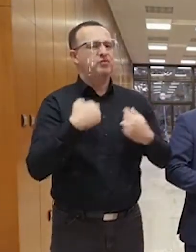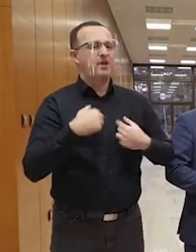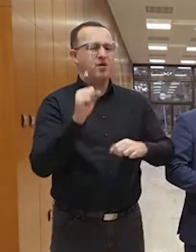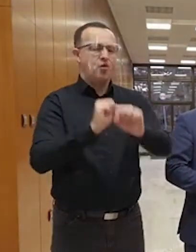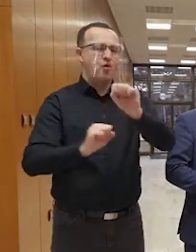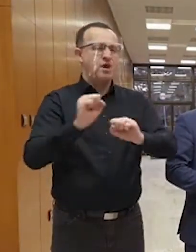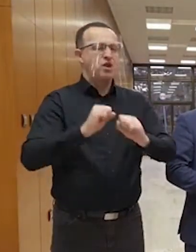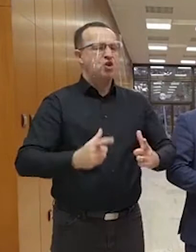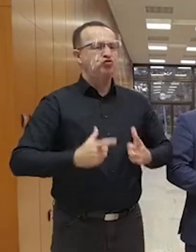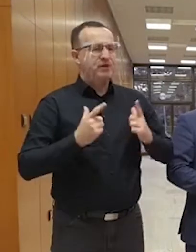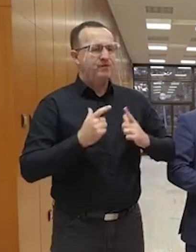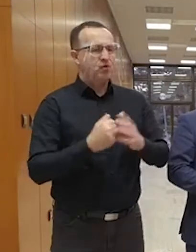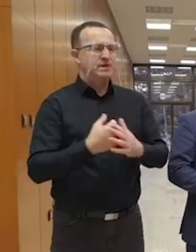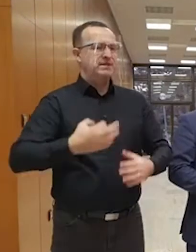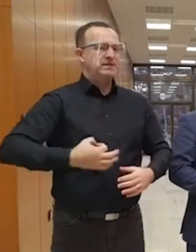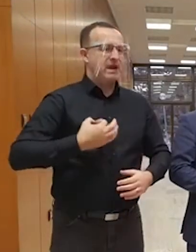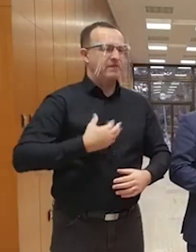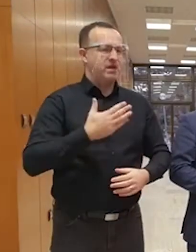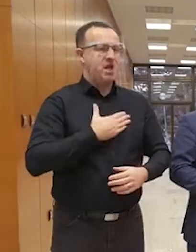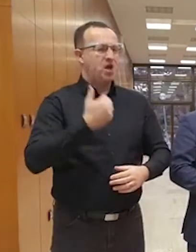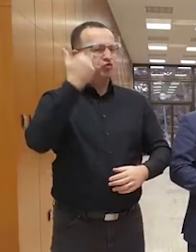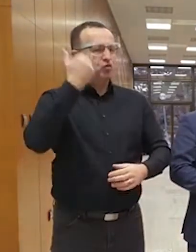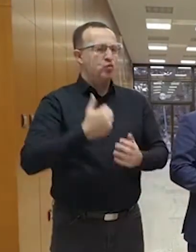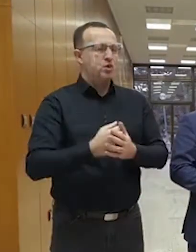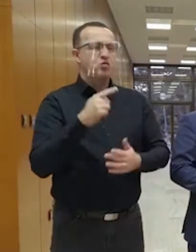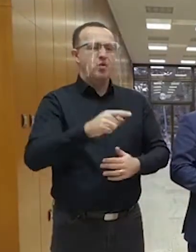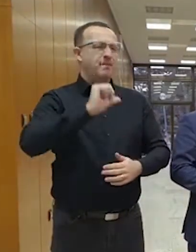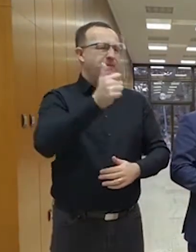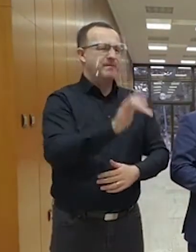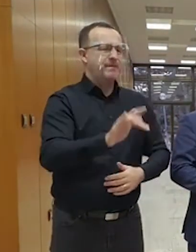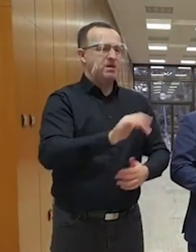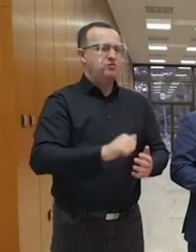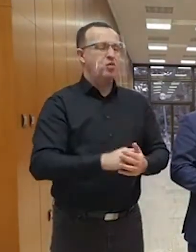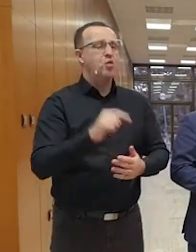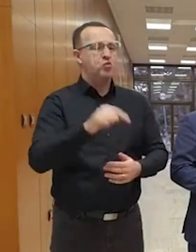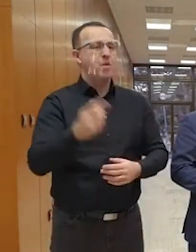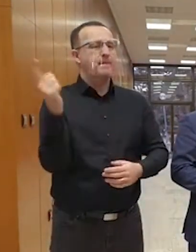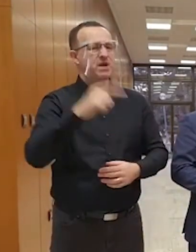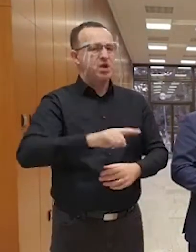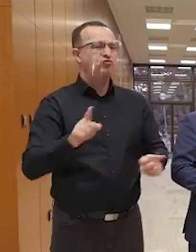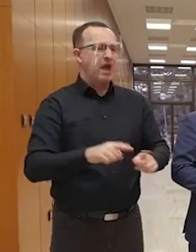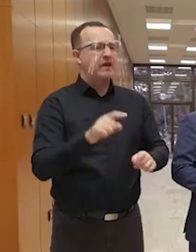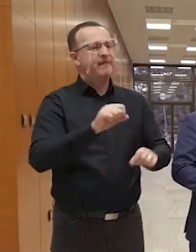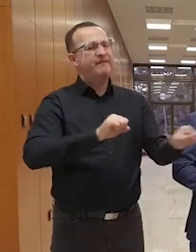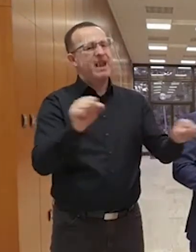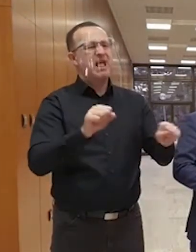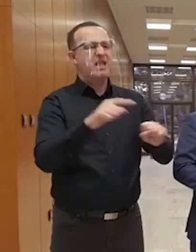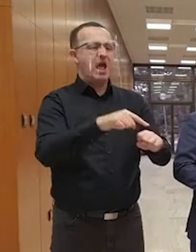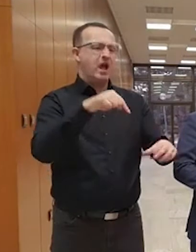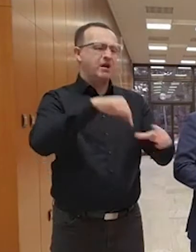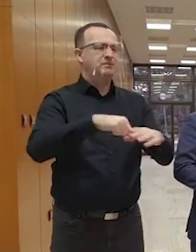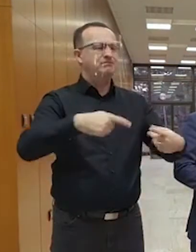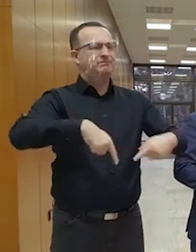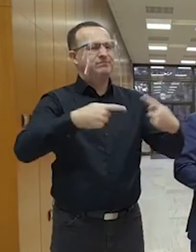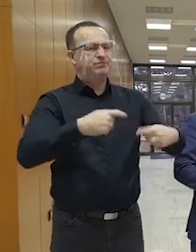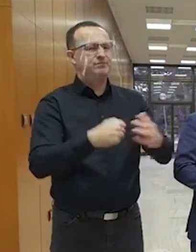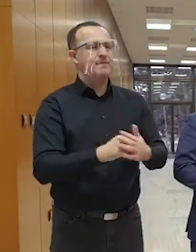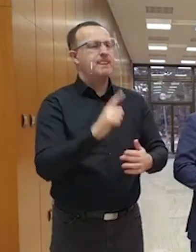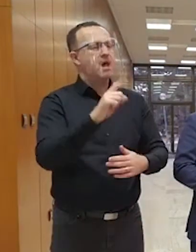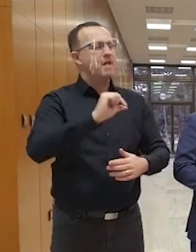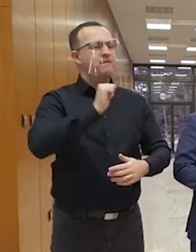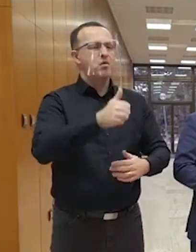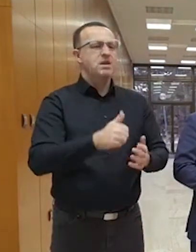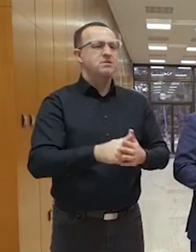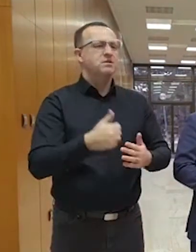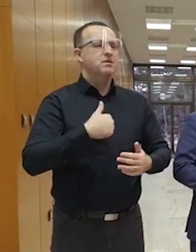chrániť životy, chrániť zdravie našich občanov. Toto je na prvom mieste a prináša to aj pnutia. Ale ešte raz, vôbec nehadžeme za seba